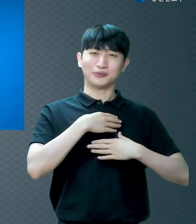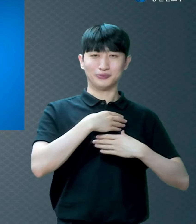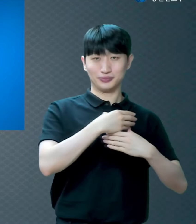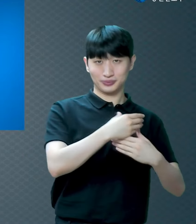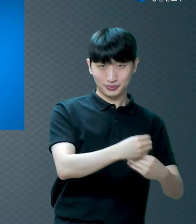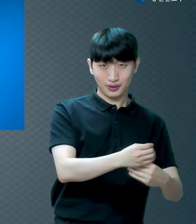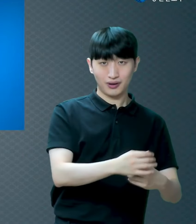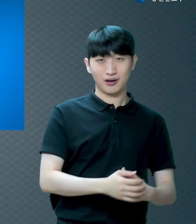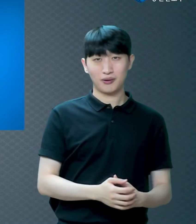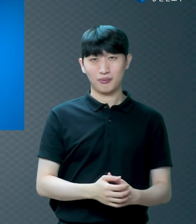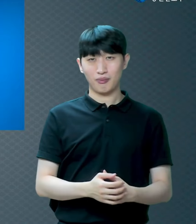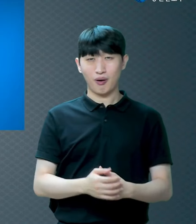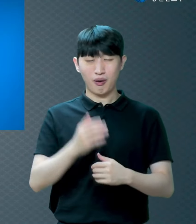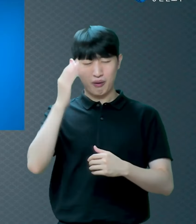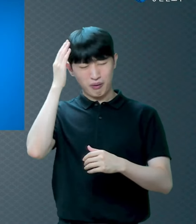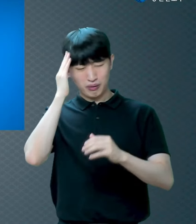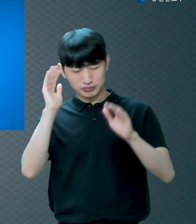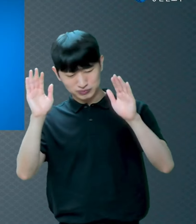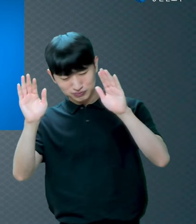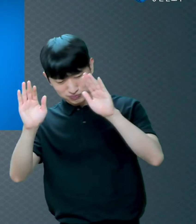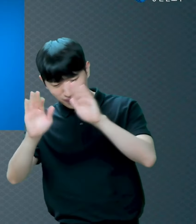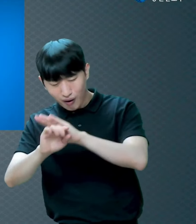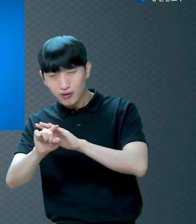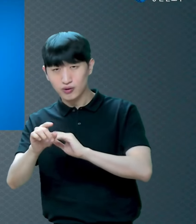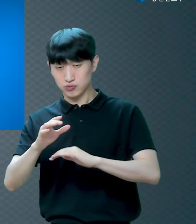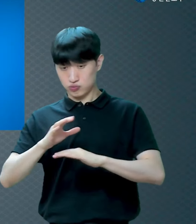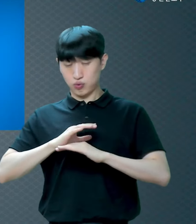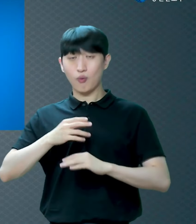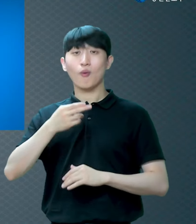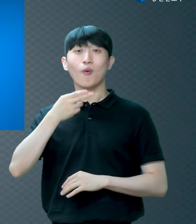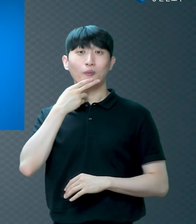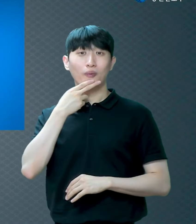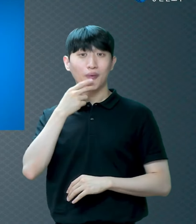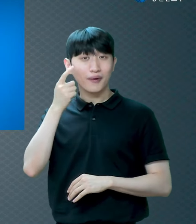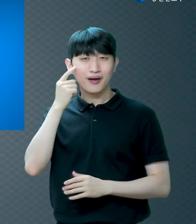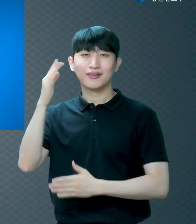속에서도 두려워하지 않을 수 있는 멋지지 않습니까?